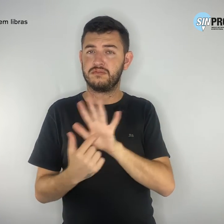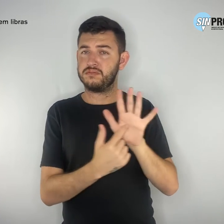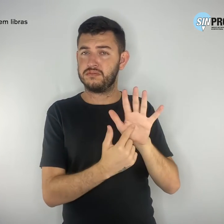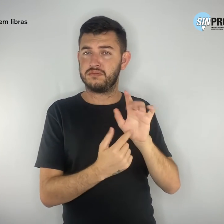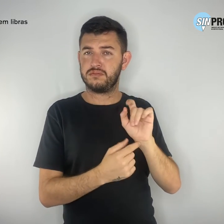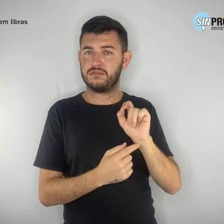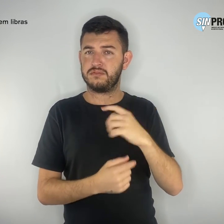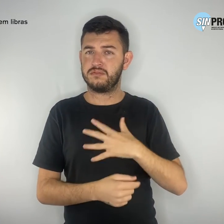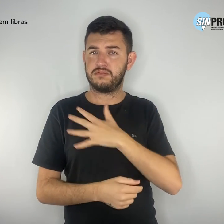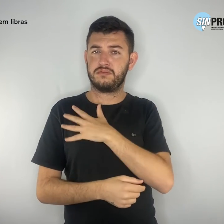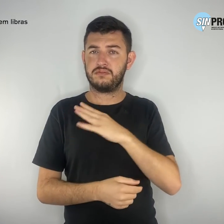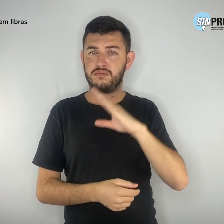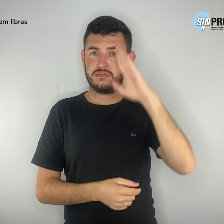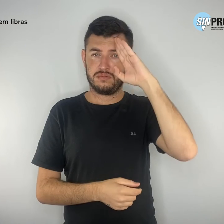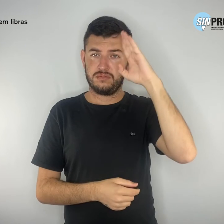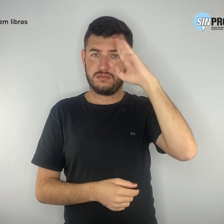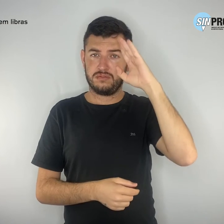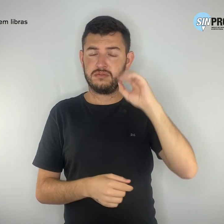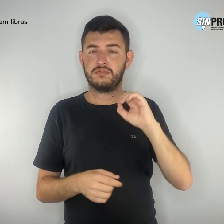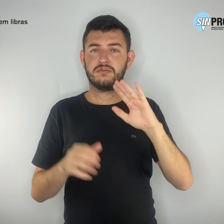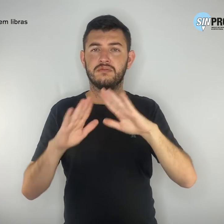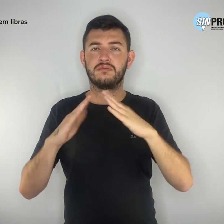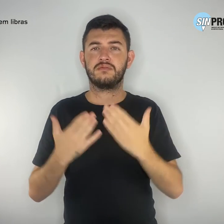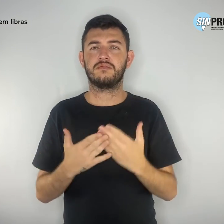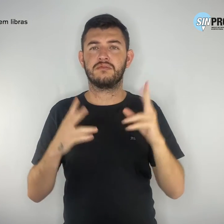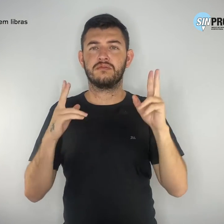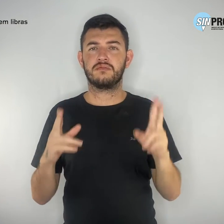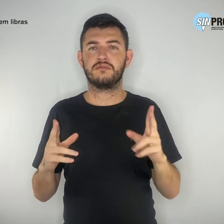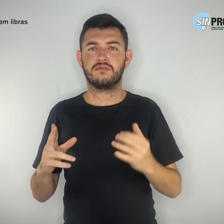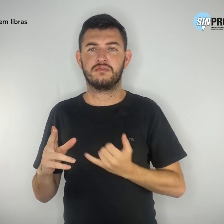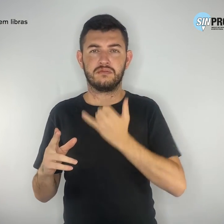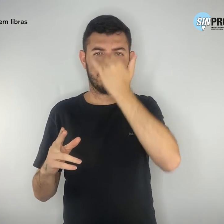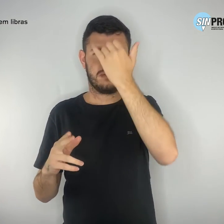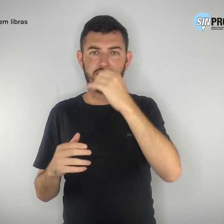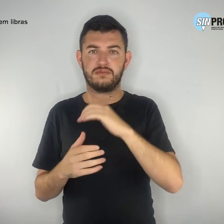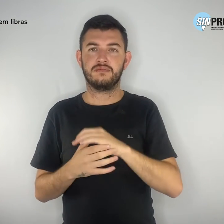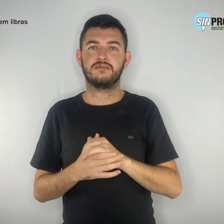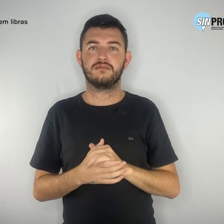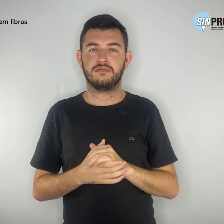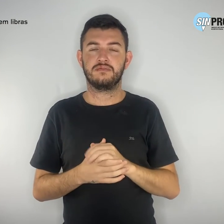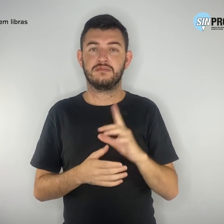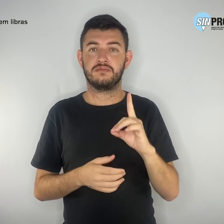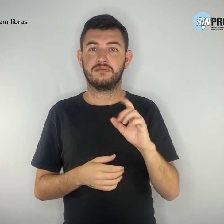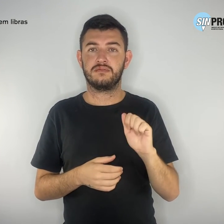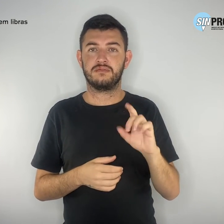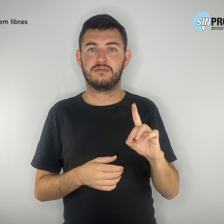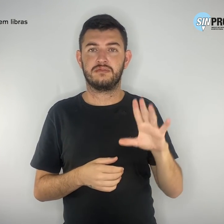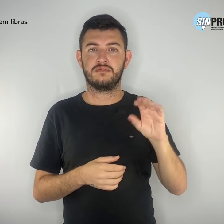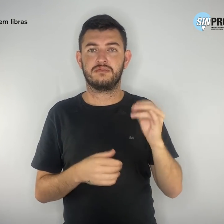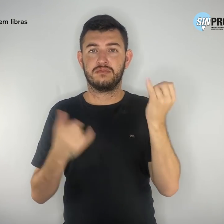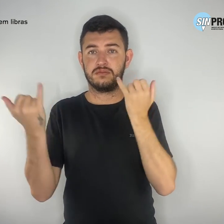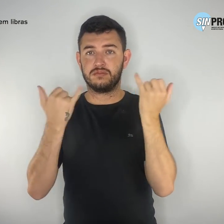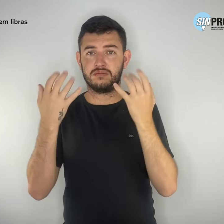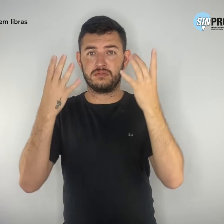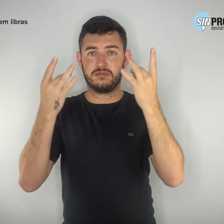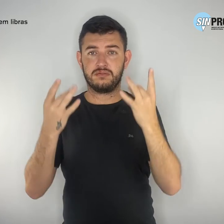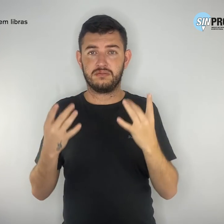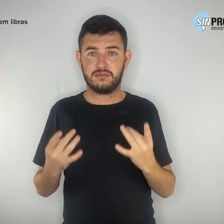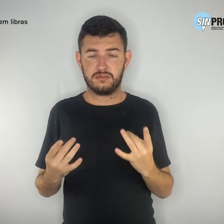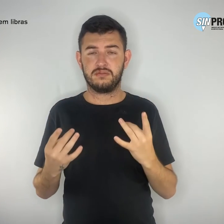militarização das escolas como um fracasso. Os dados são nítidos e comprovam que o